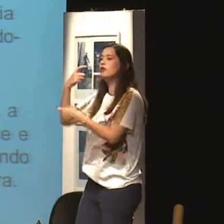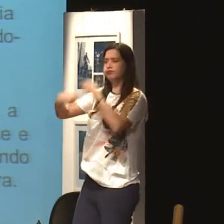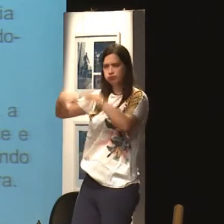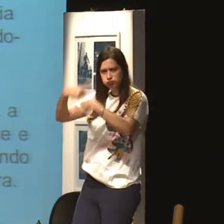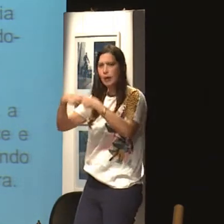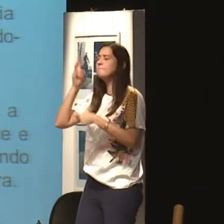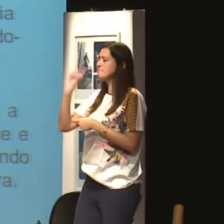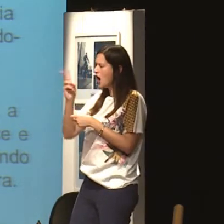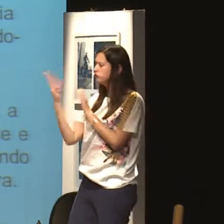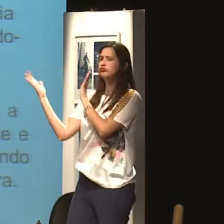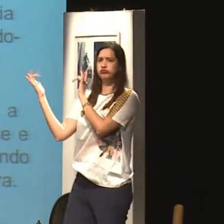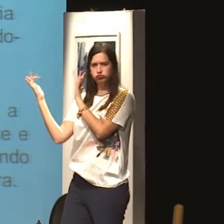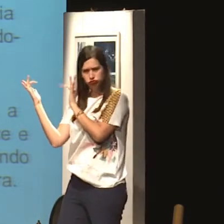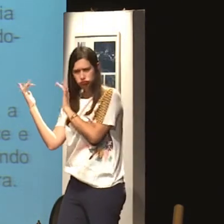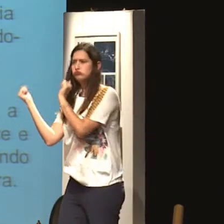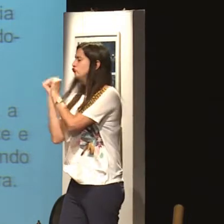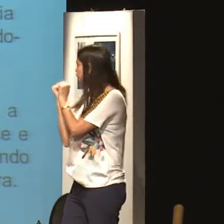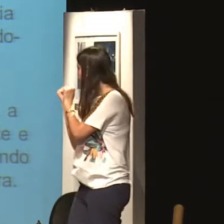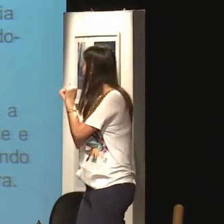Mesmo nas relações estáveis ou consensuais,